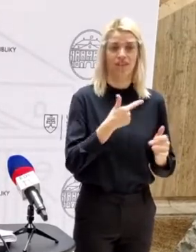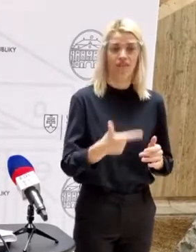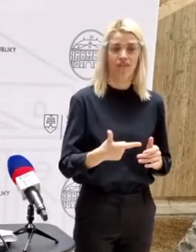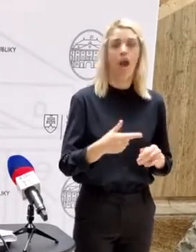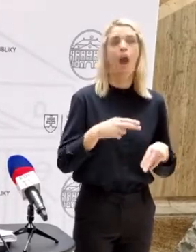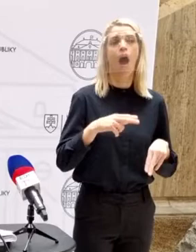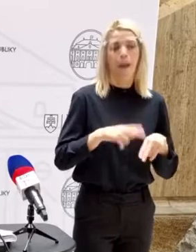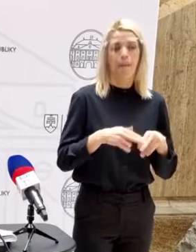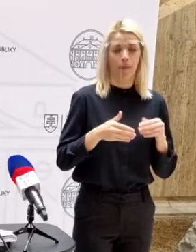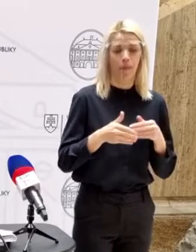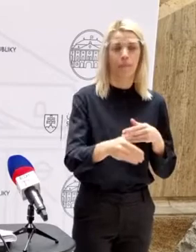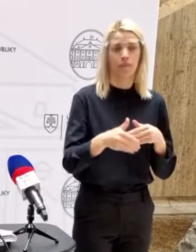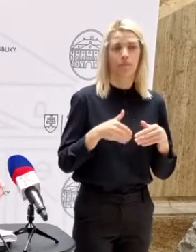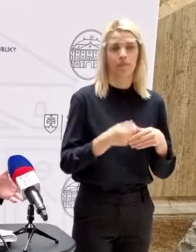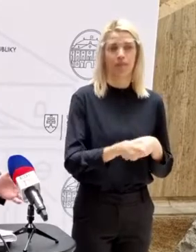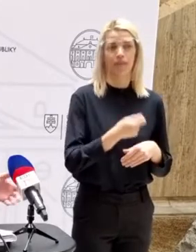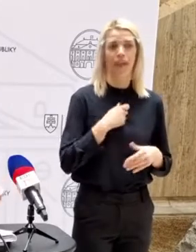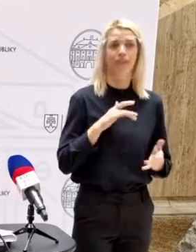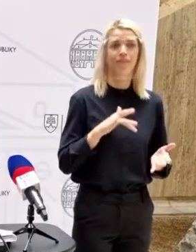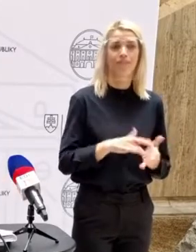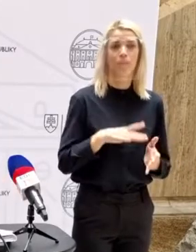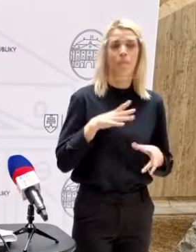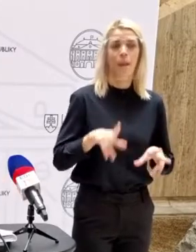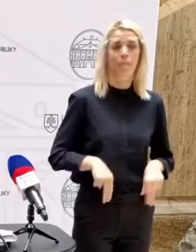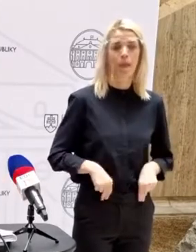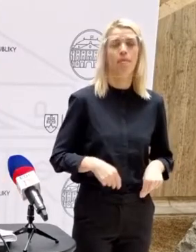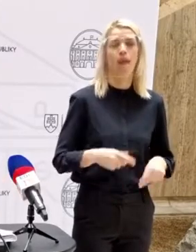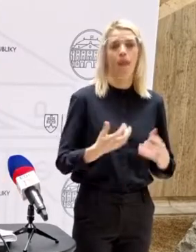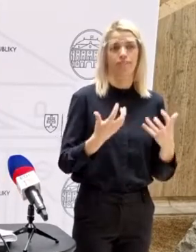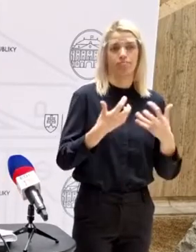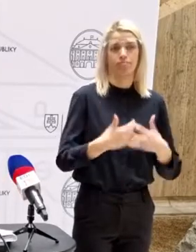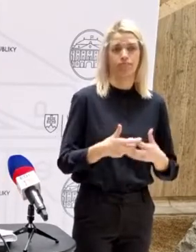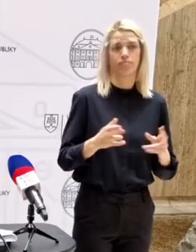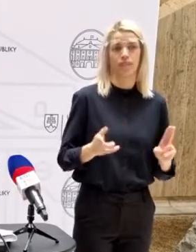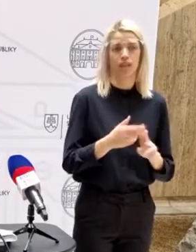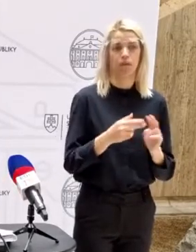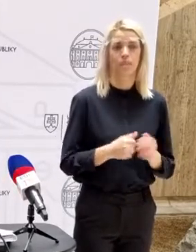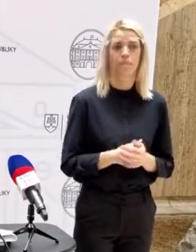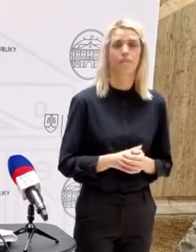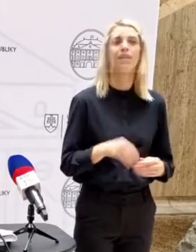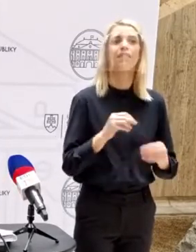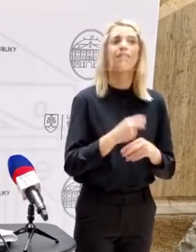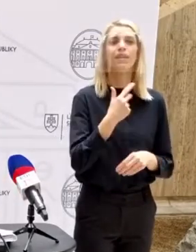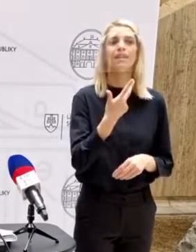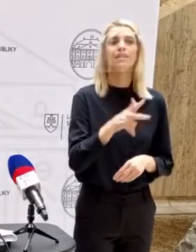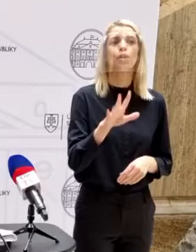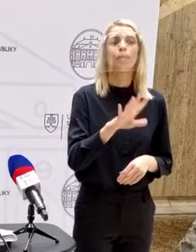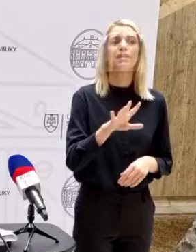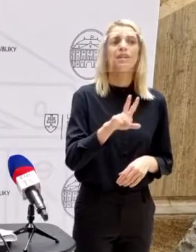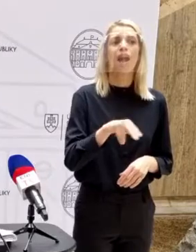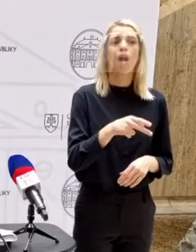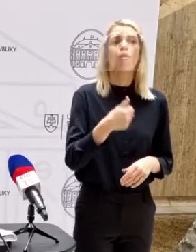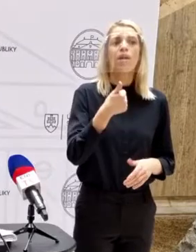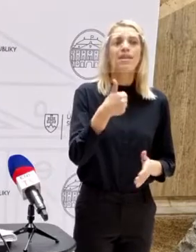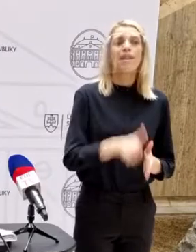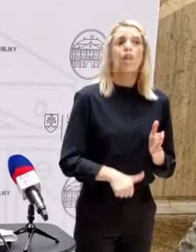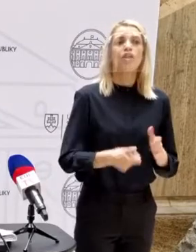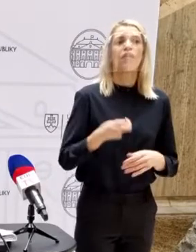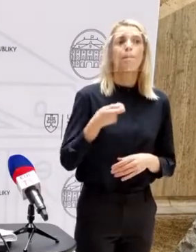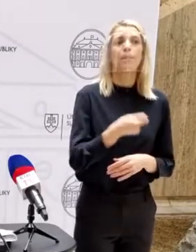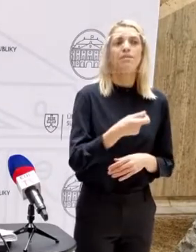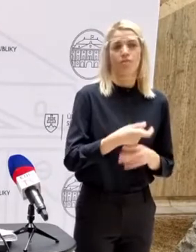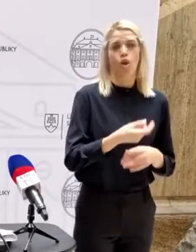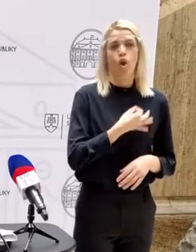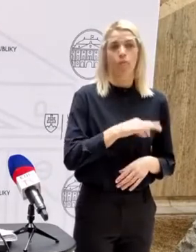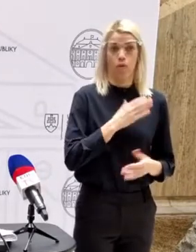pán premiér aj dá termín, aby sme sa zvládili. A tých 350 eur jednorazovú príspevok,